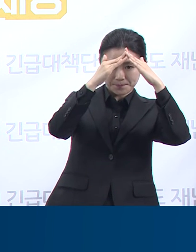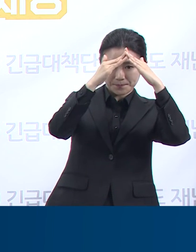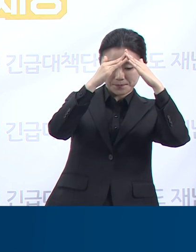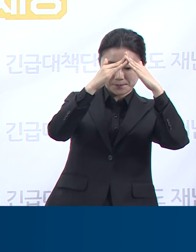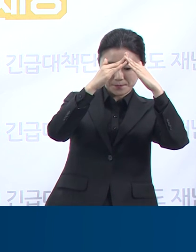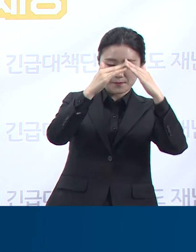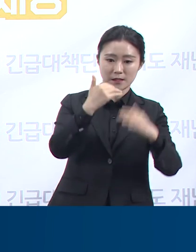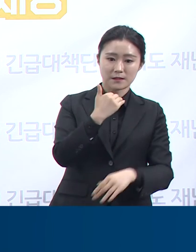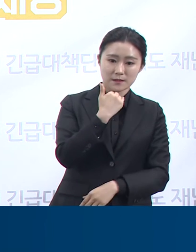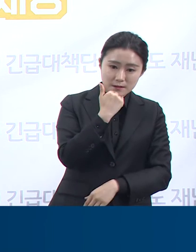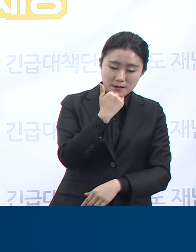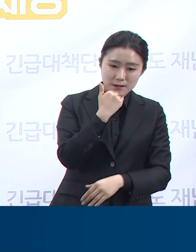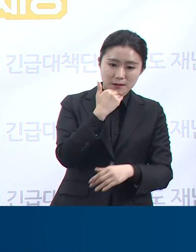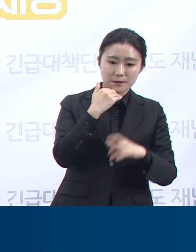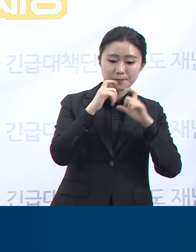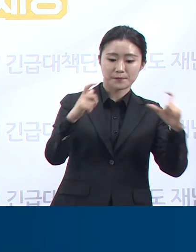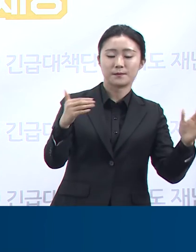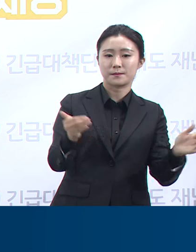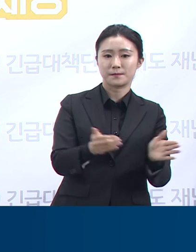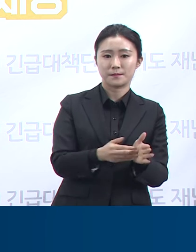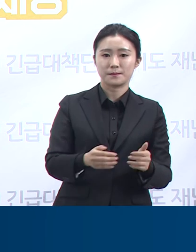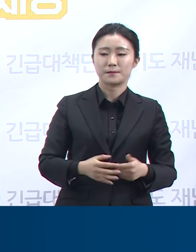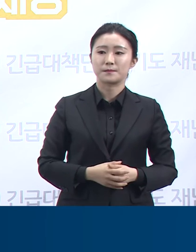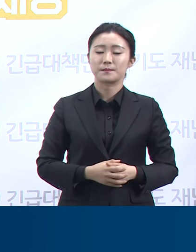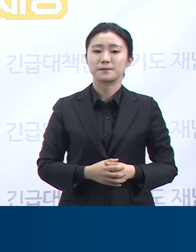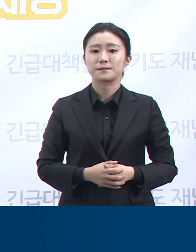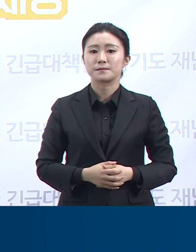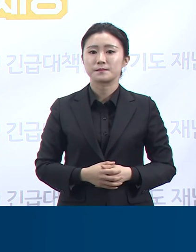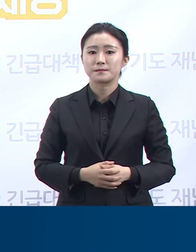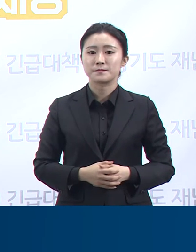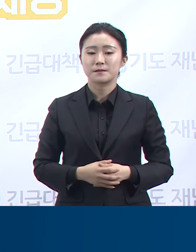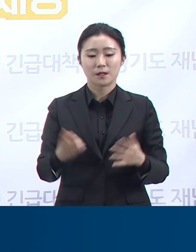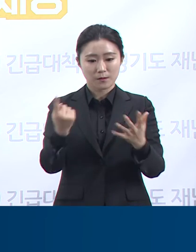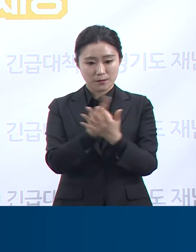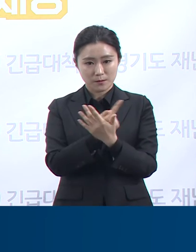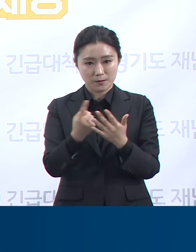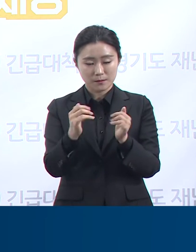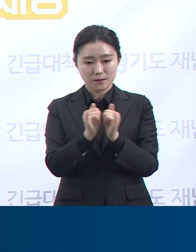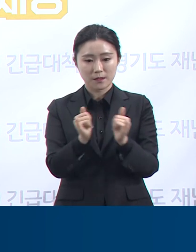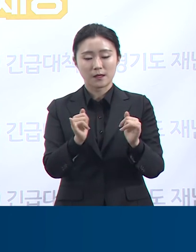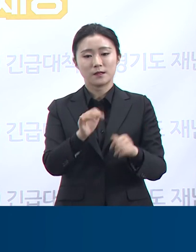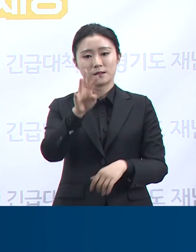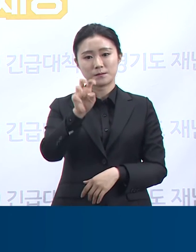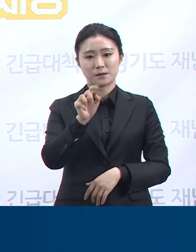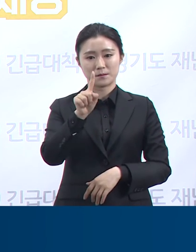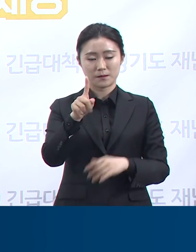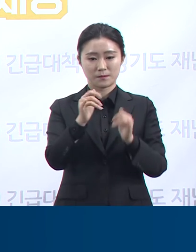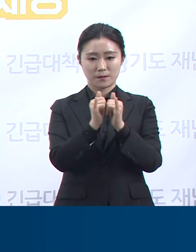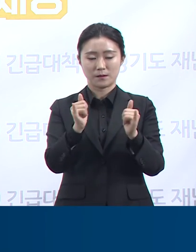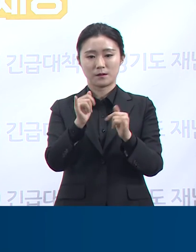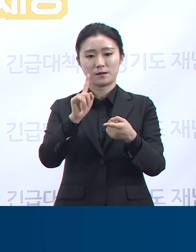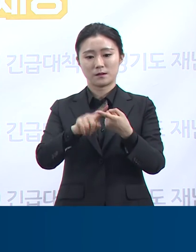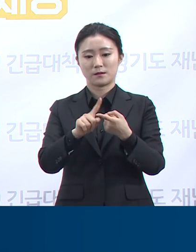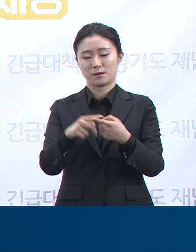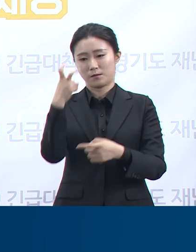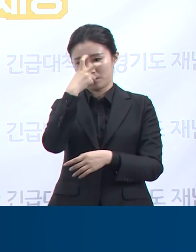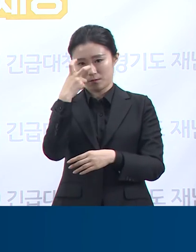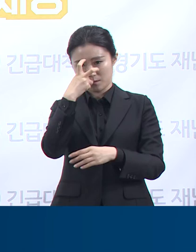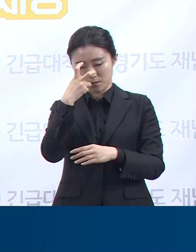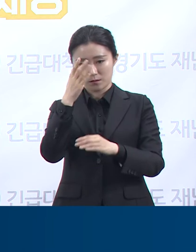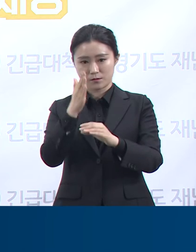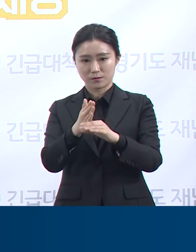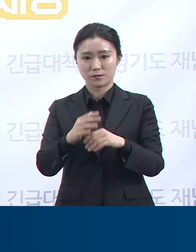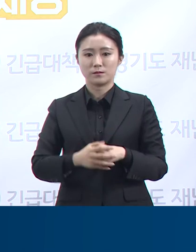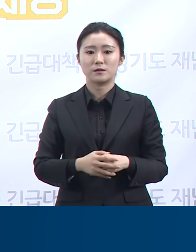위례의 주아교회 예배에 참석한 것으로 확인되어 접촉자 31명에 대해서도 검사를 진행하였습니다. 그 결과